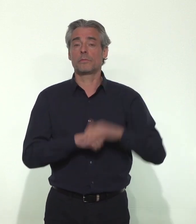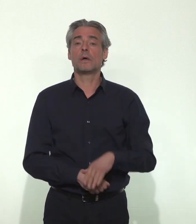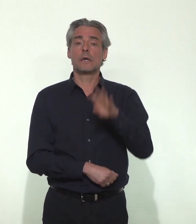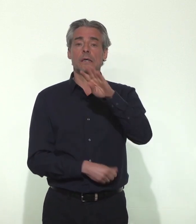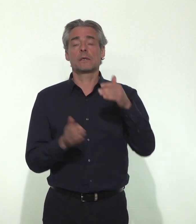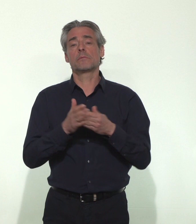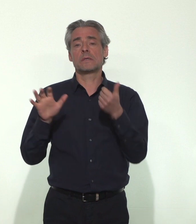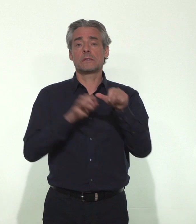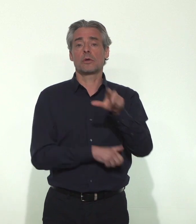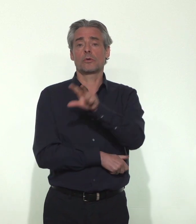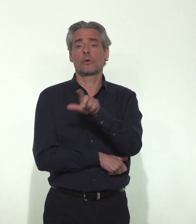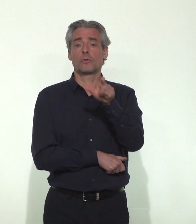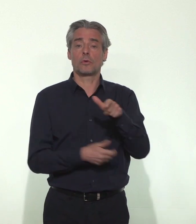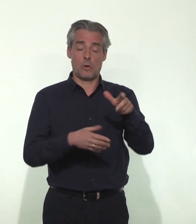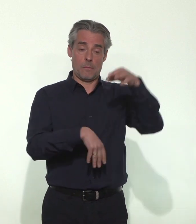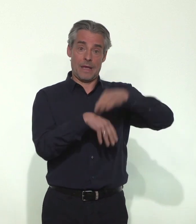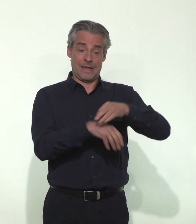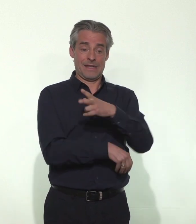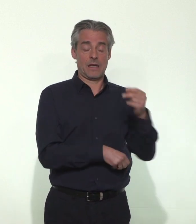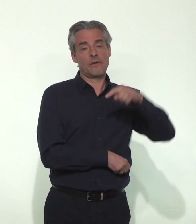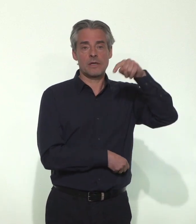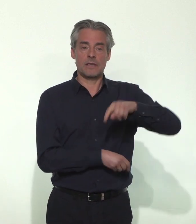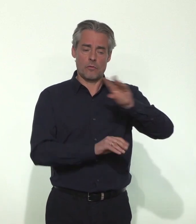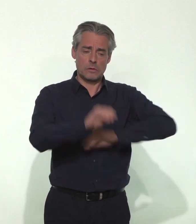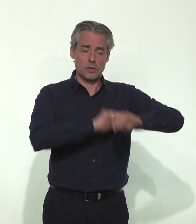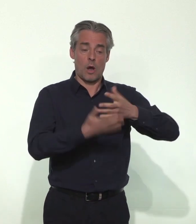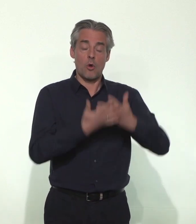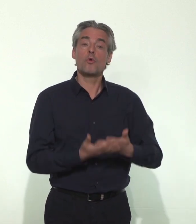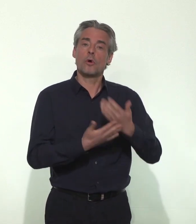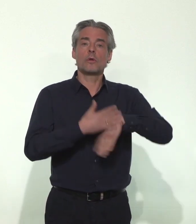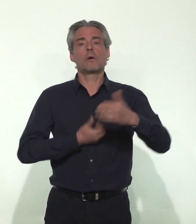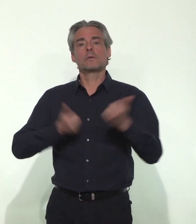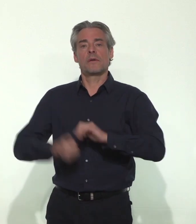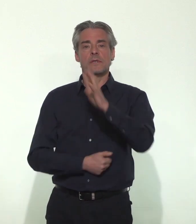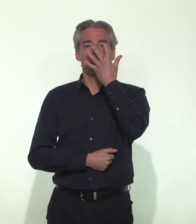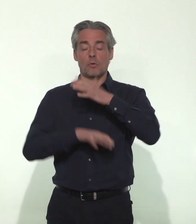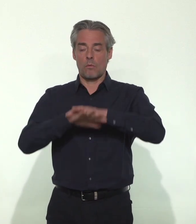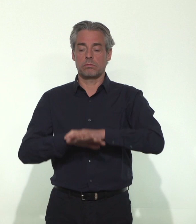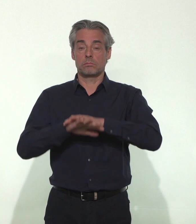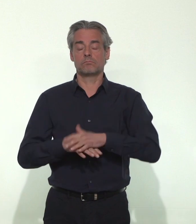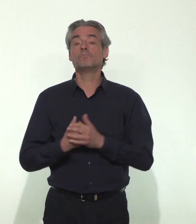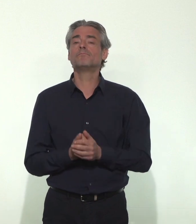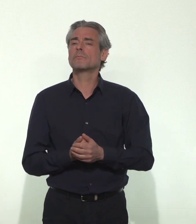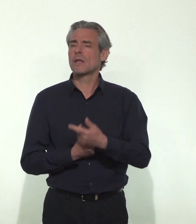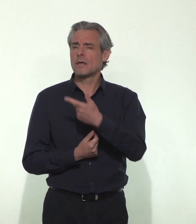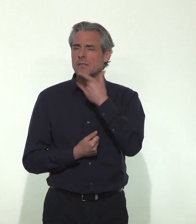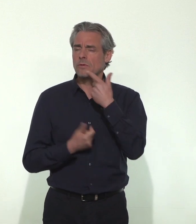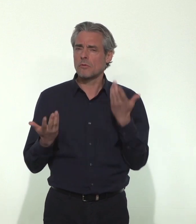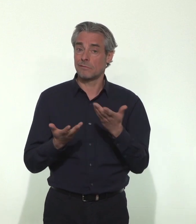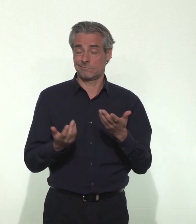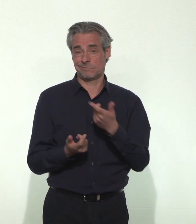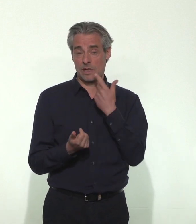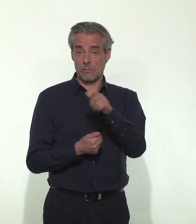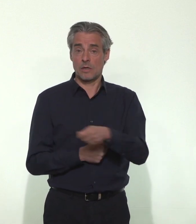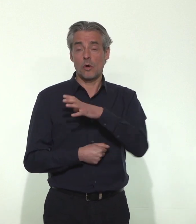4632 cas graves nécessitent des soins très lourds en réanimation. Ce que cela signifie, c'est qu'il